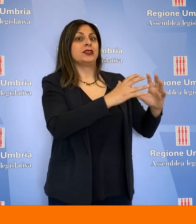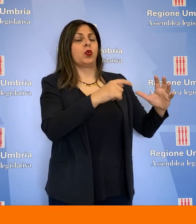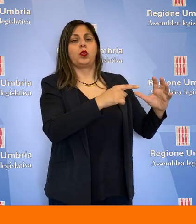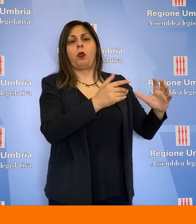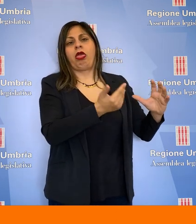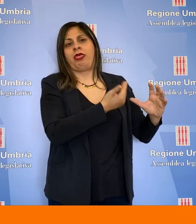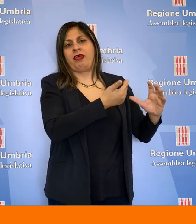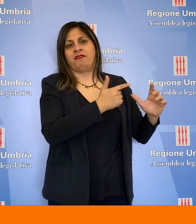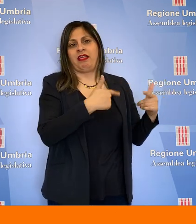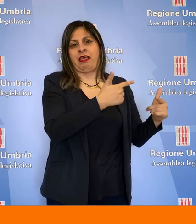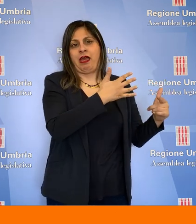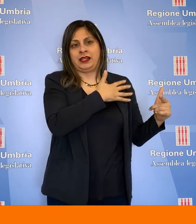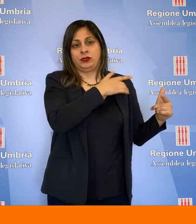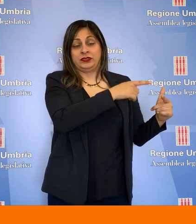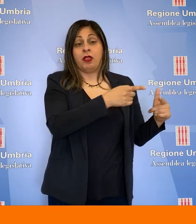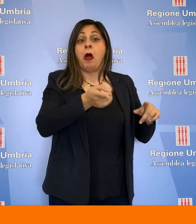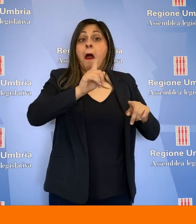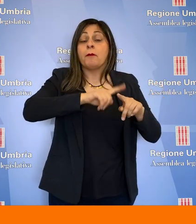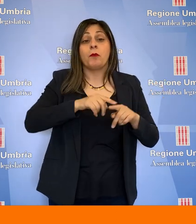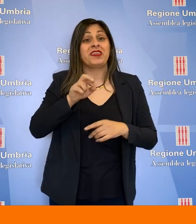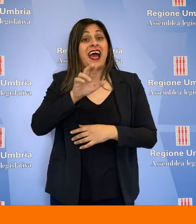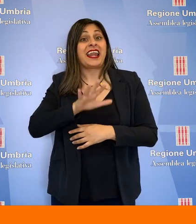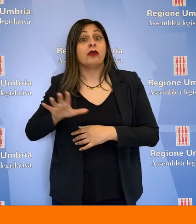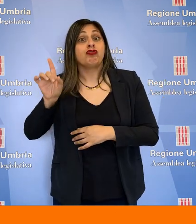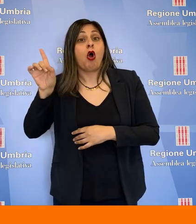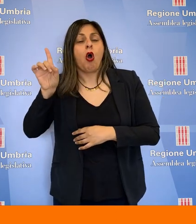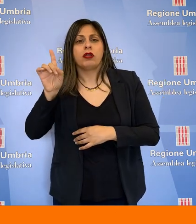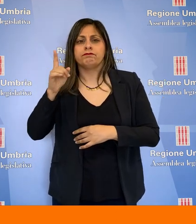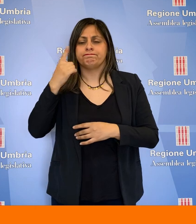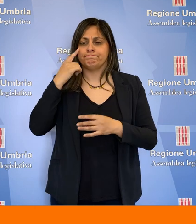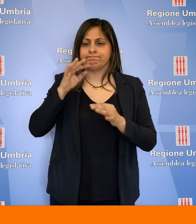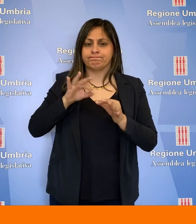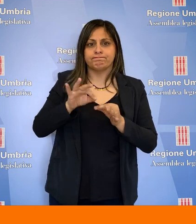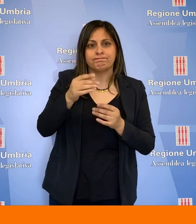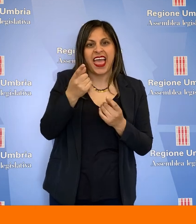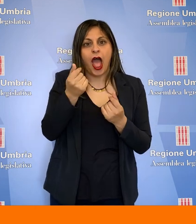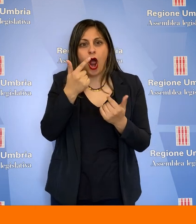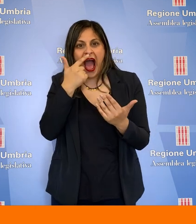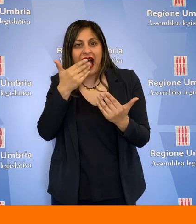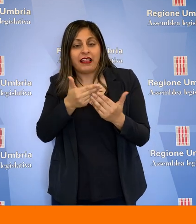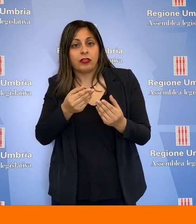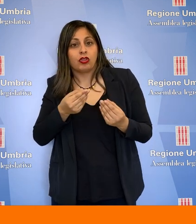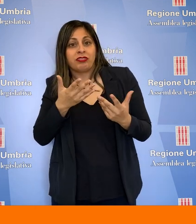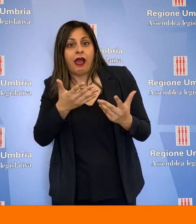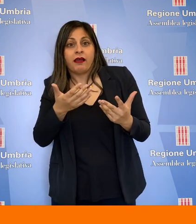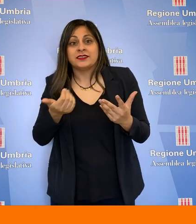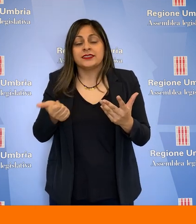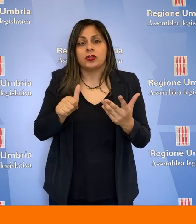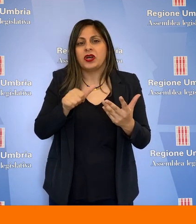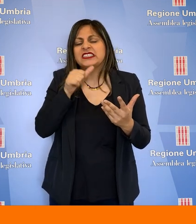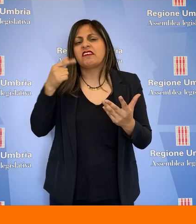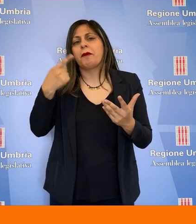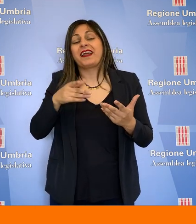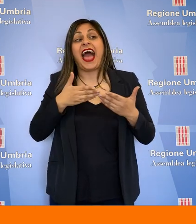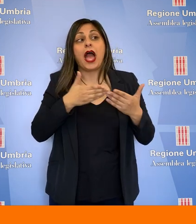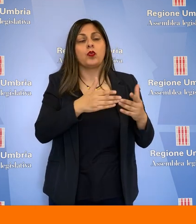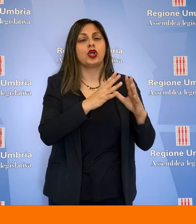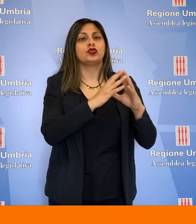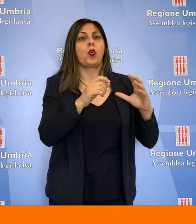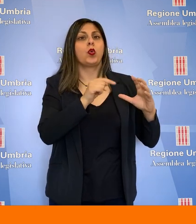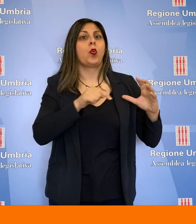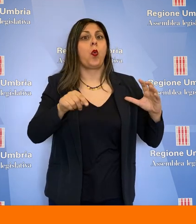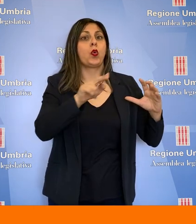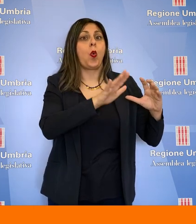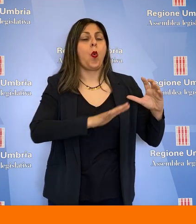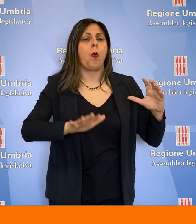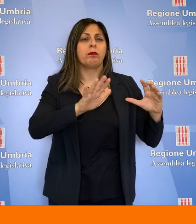strutture. Inoltre, se la Regione non intende definire misure economiche ad hoc per aiutare tutte le strutture